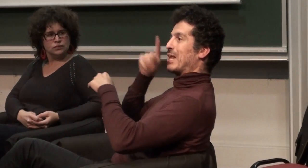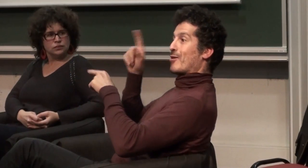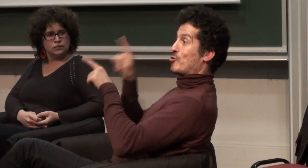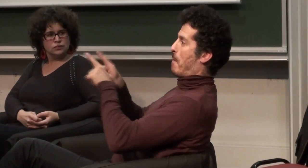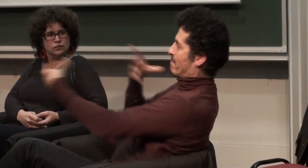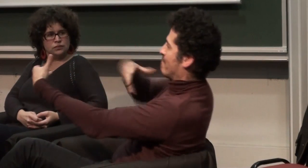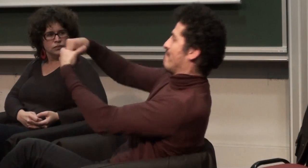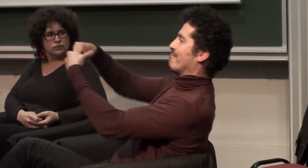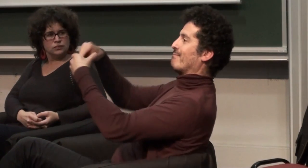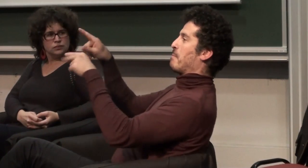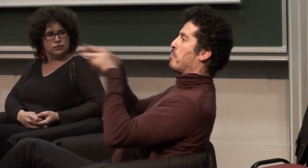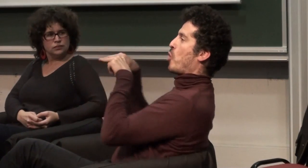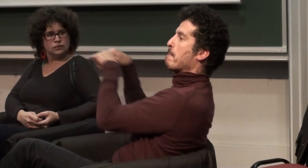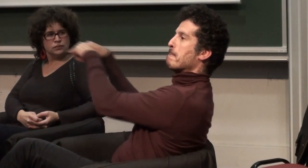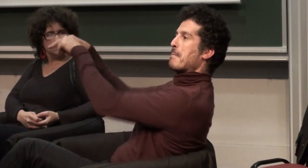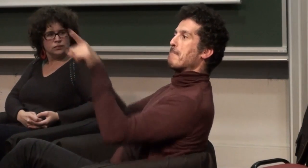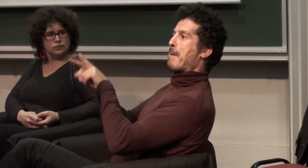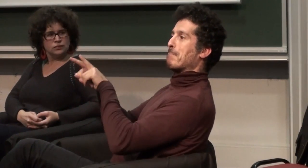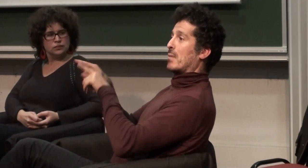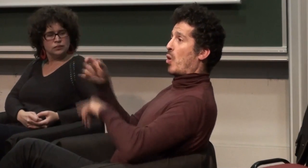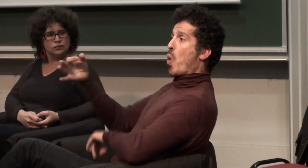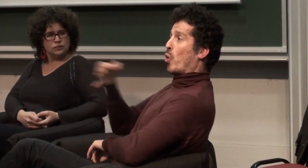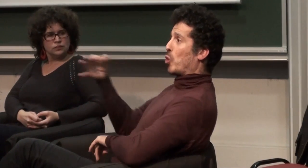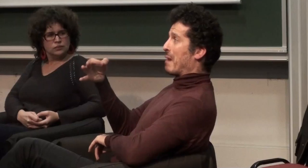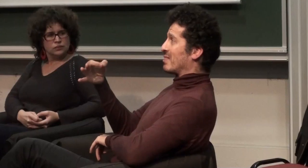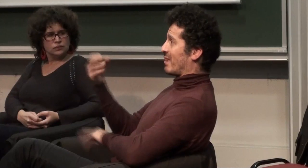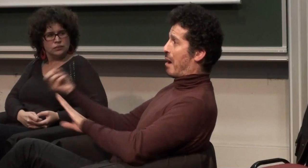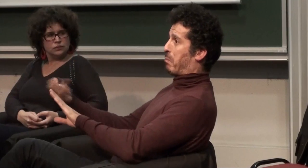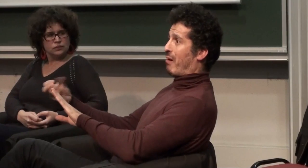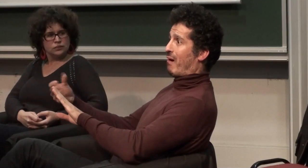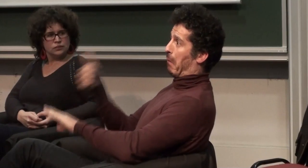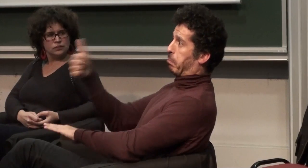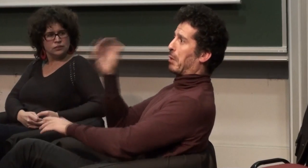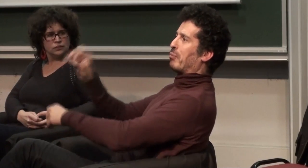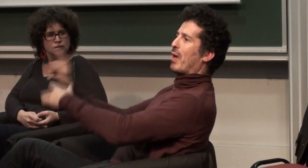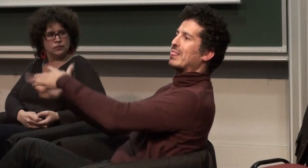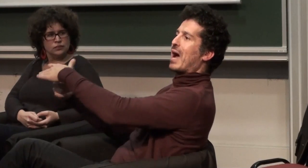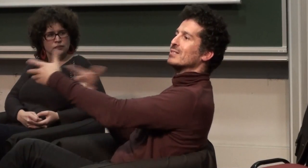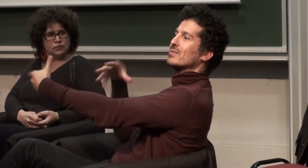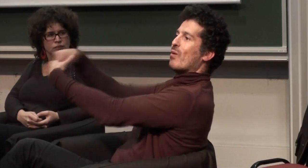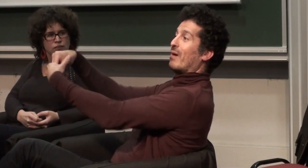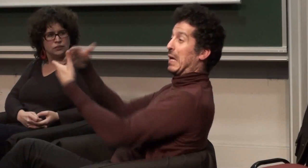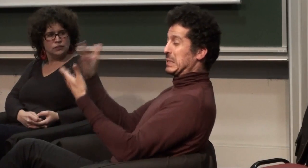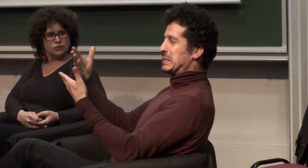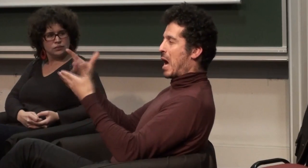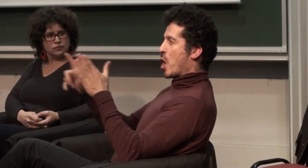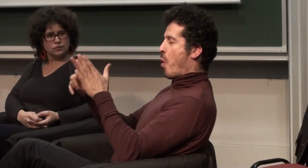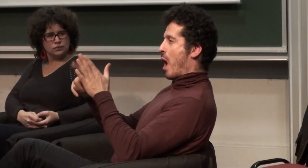d'une part et on parle d'intégration en disant que ça permet vraiment une participation